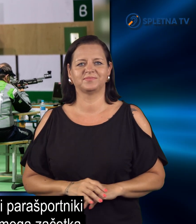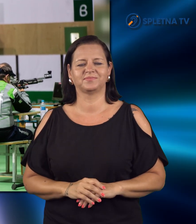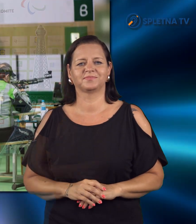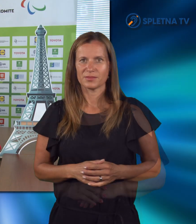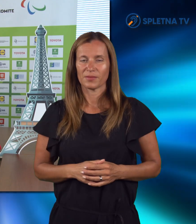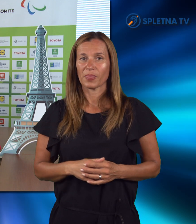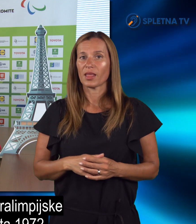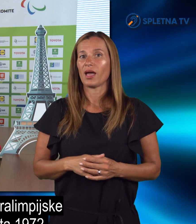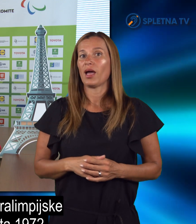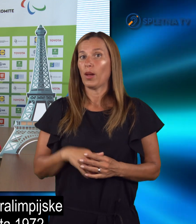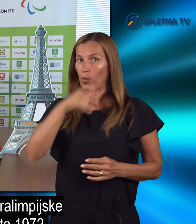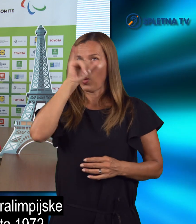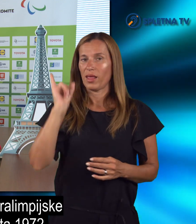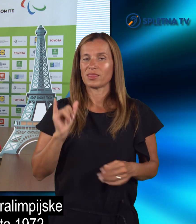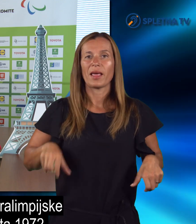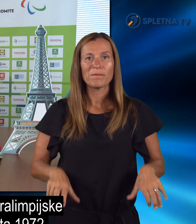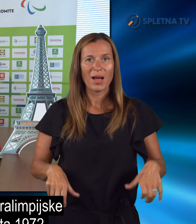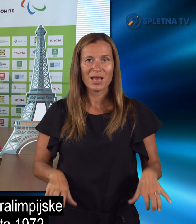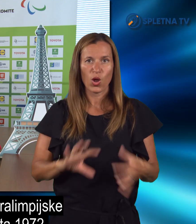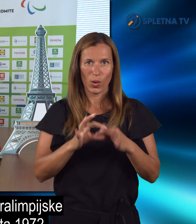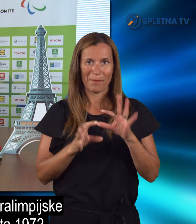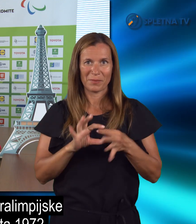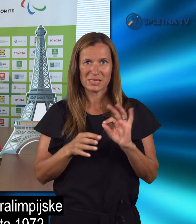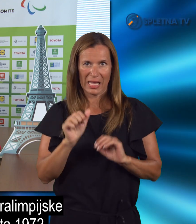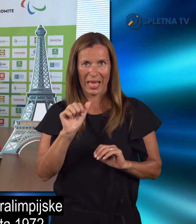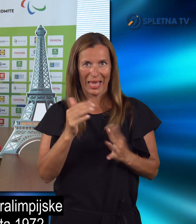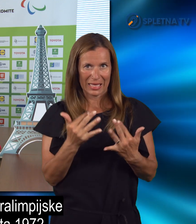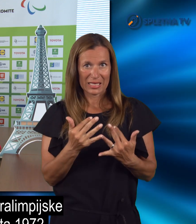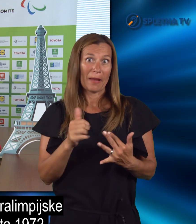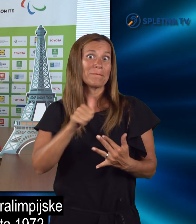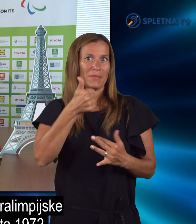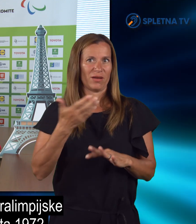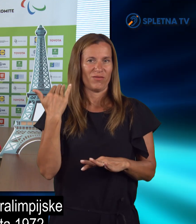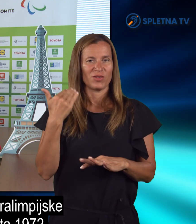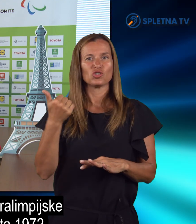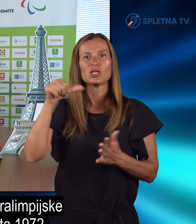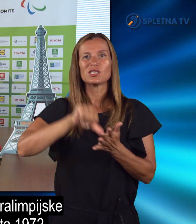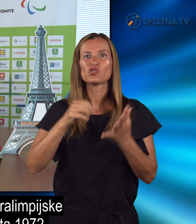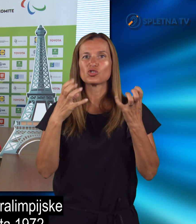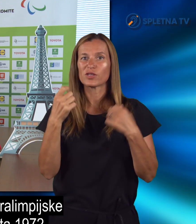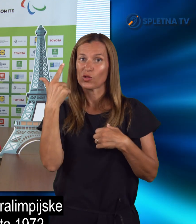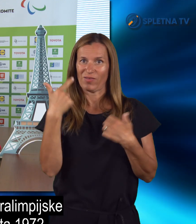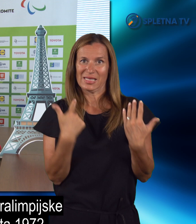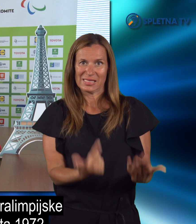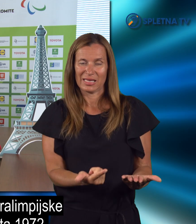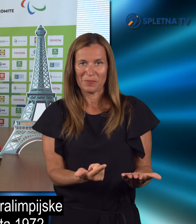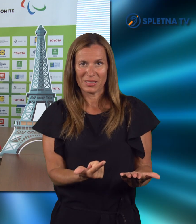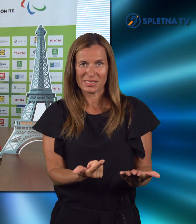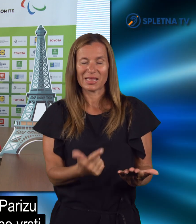začetka. Prve poletne paralimpijske igre so bile leta 1972.